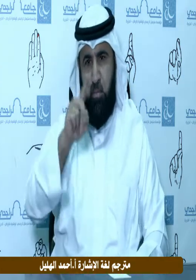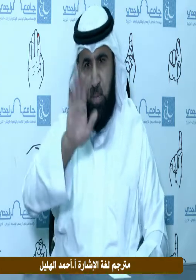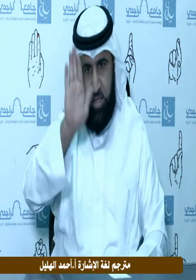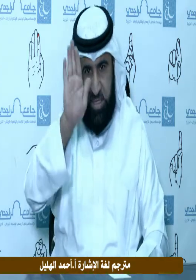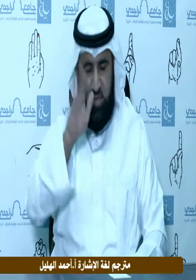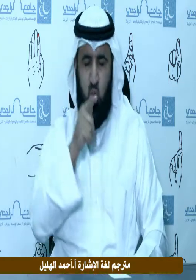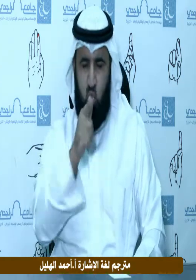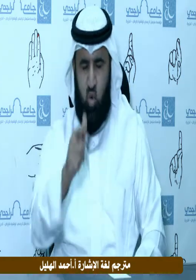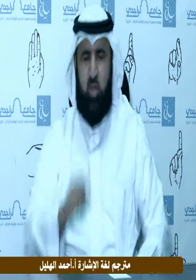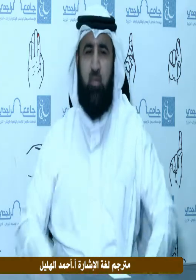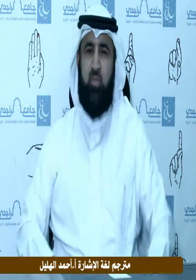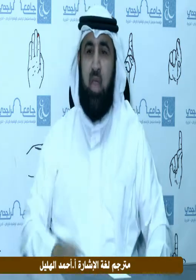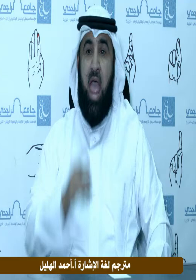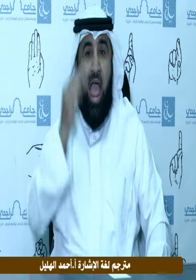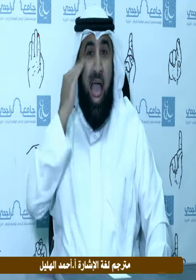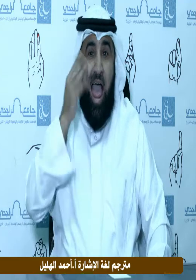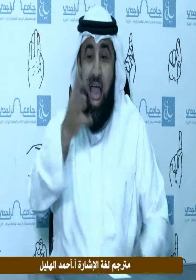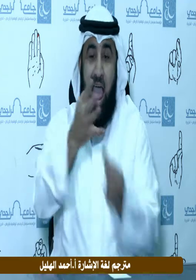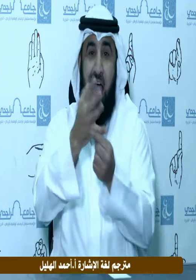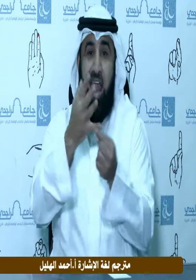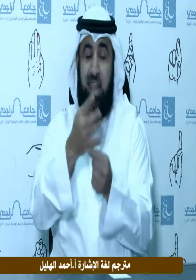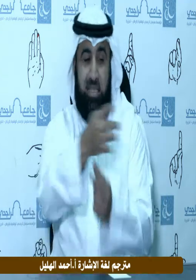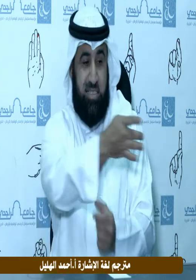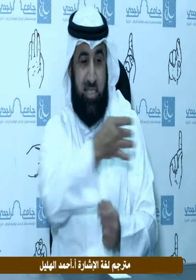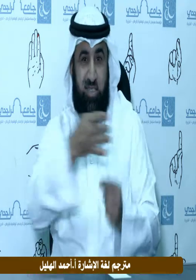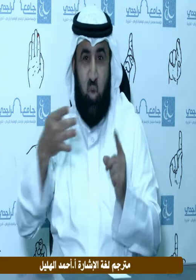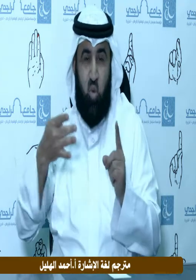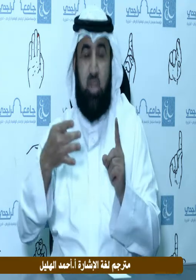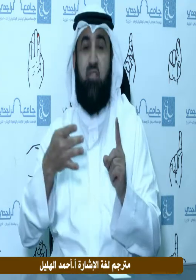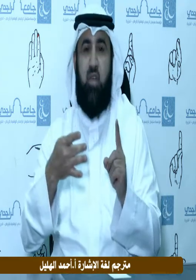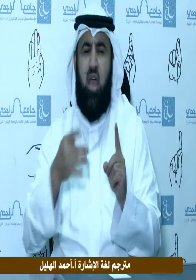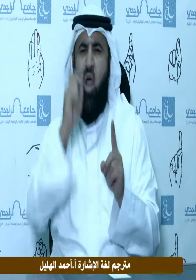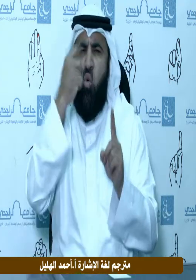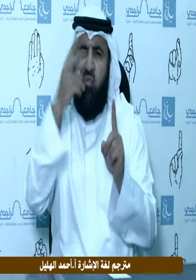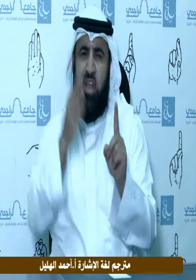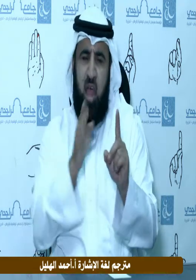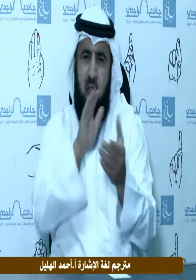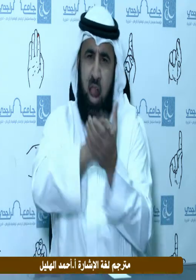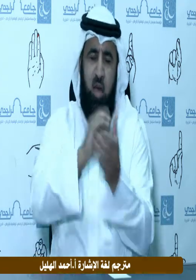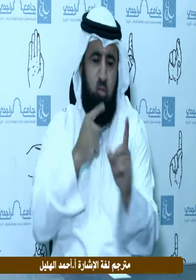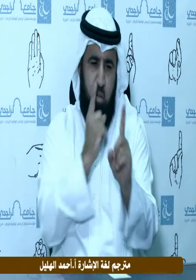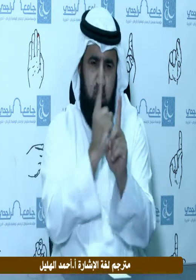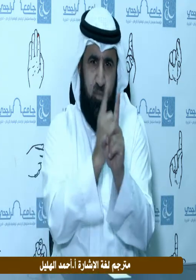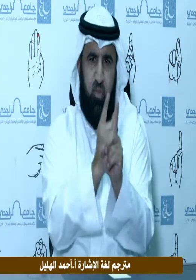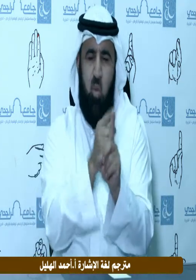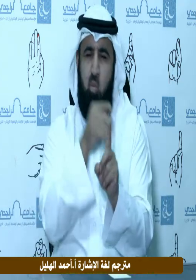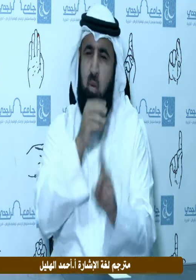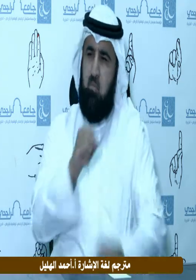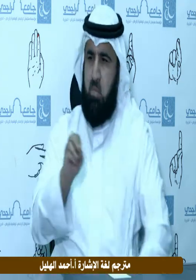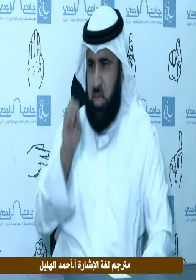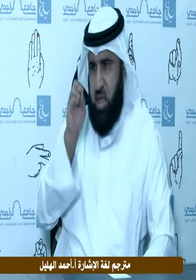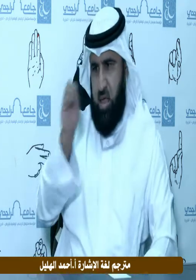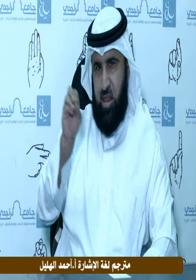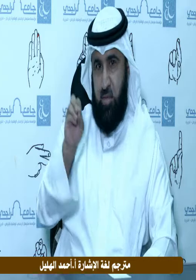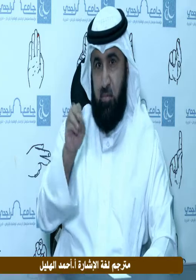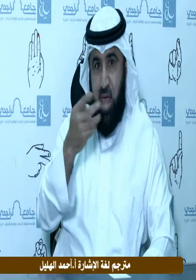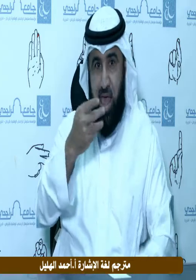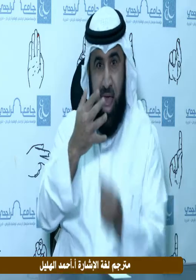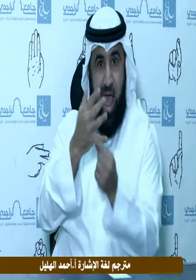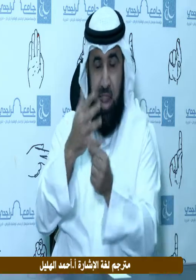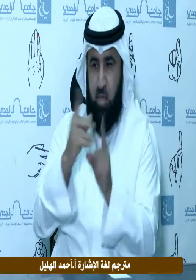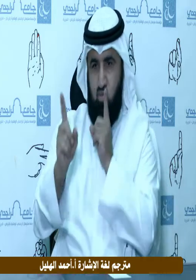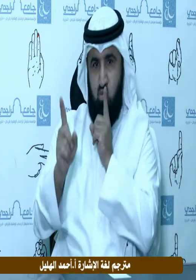علي من فاطمة رضي الله عنها تقدم لخطبتها قال رسول الله صلى الله عليه